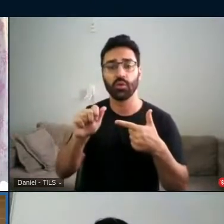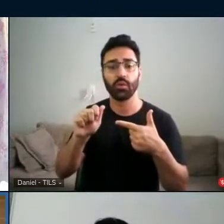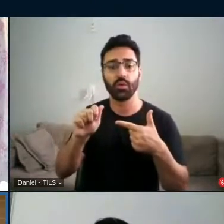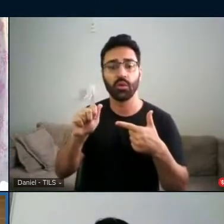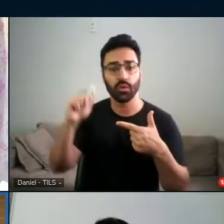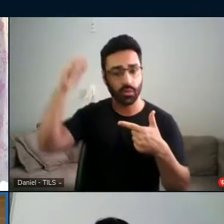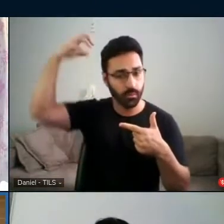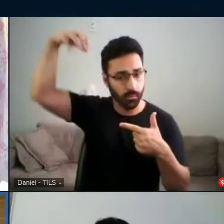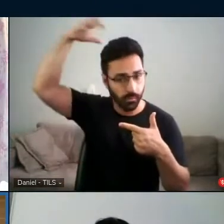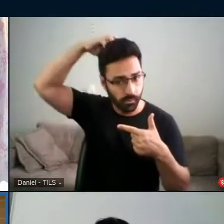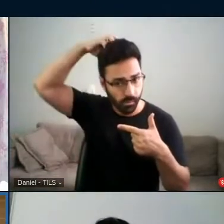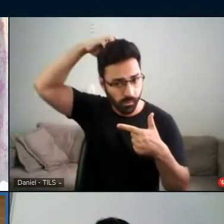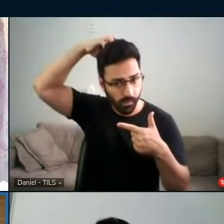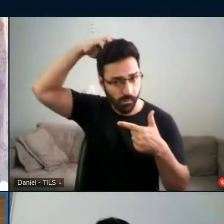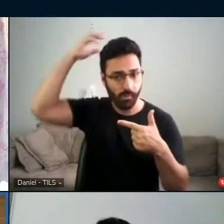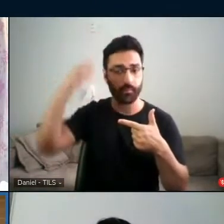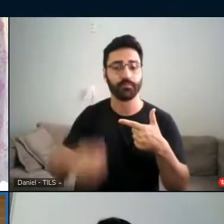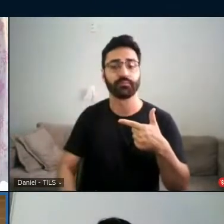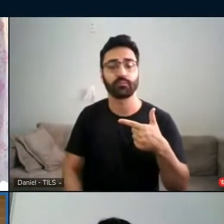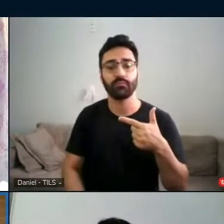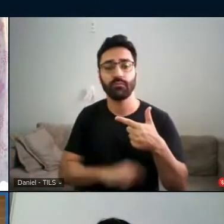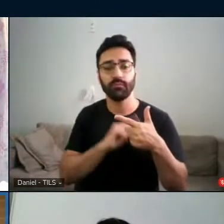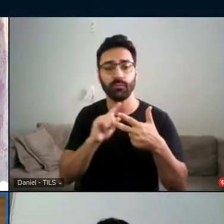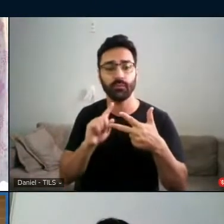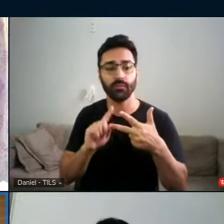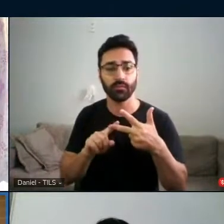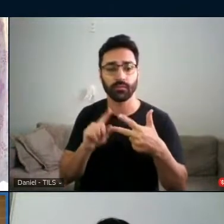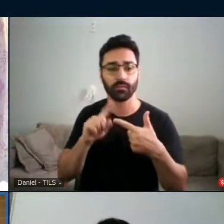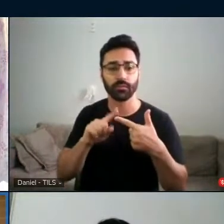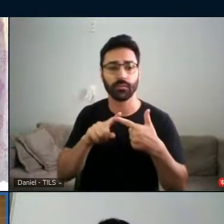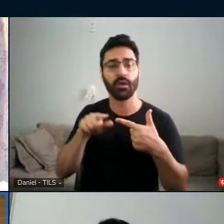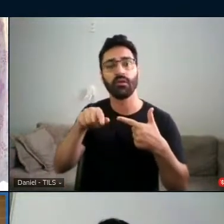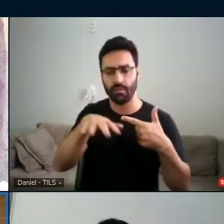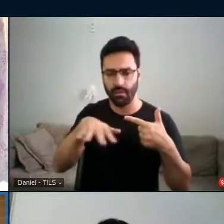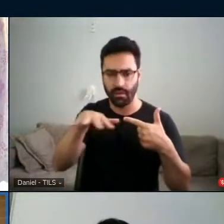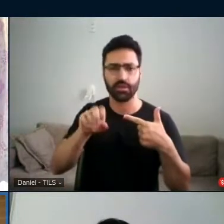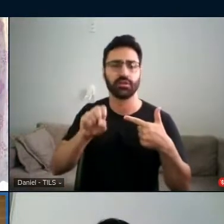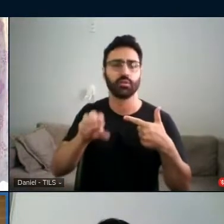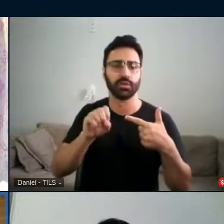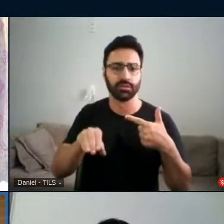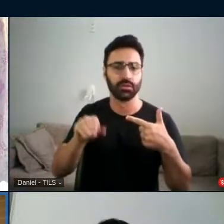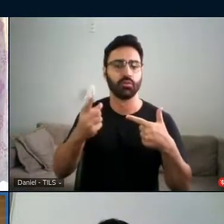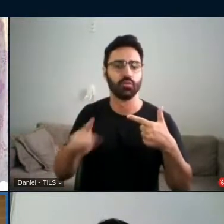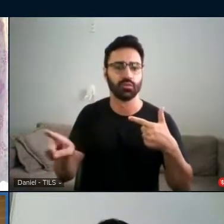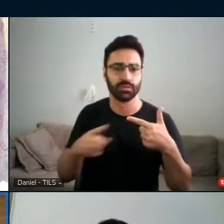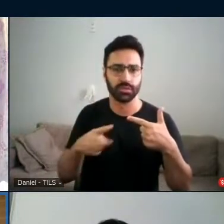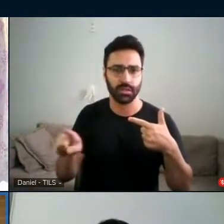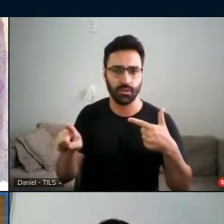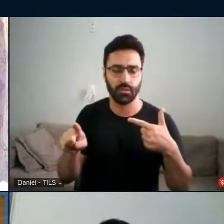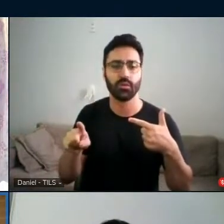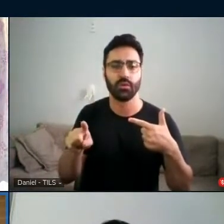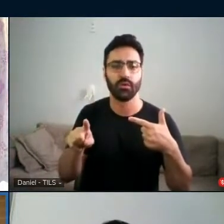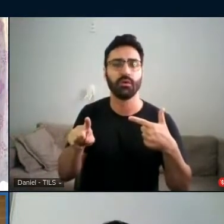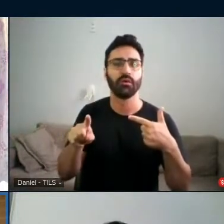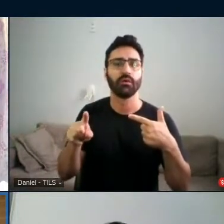Augusto Charan Alves Barbosa Gonçalves, que é da área de educação musical, que está na